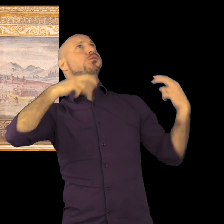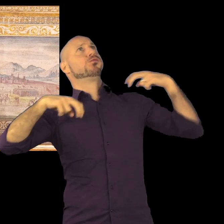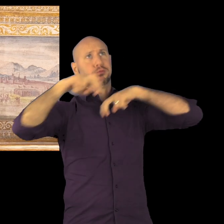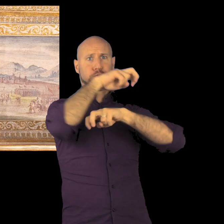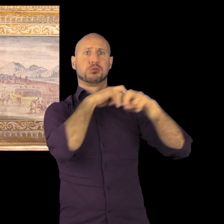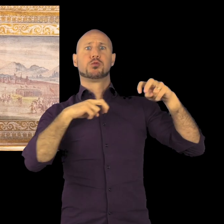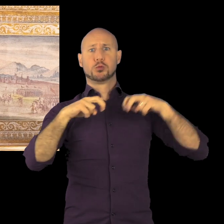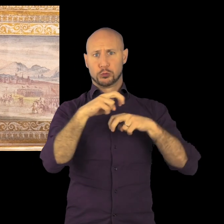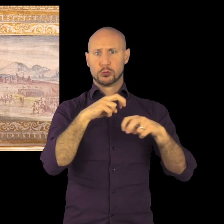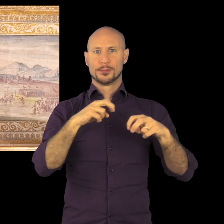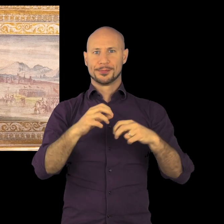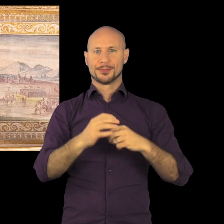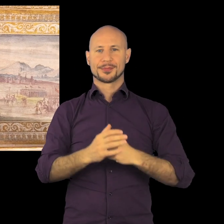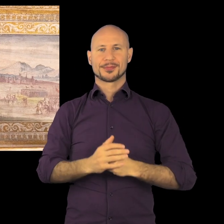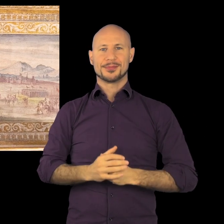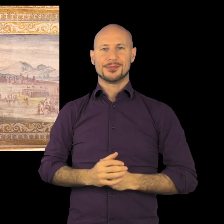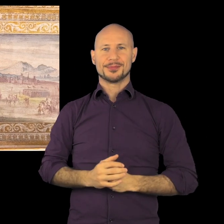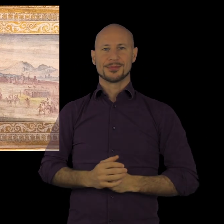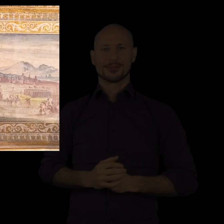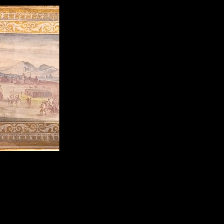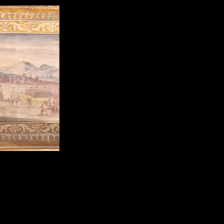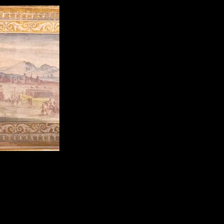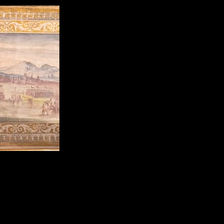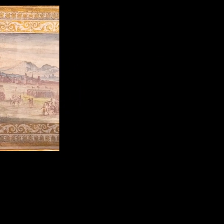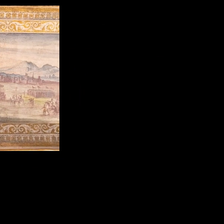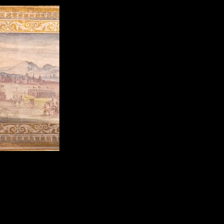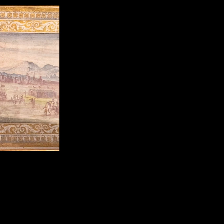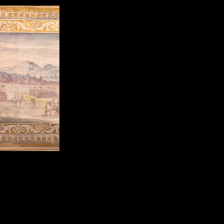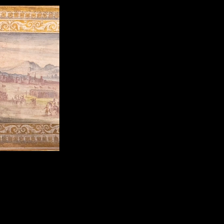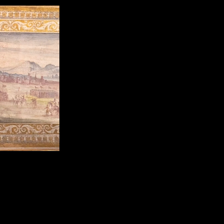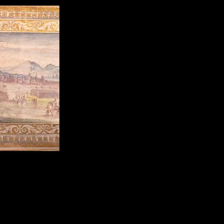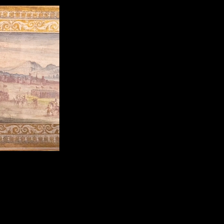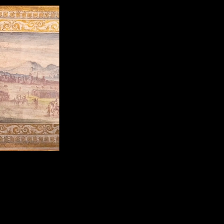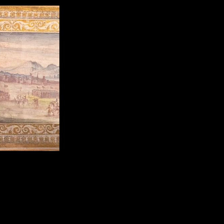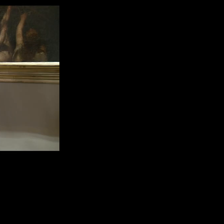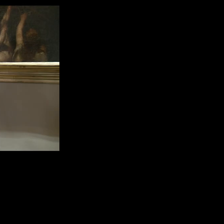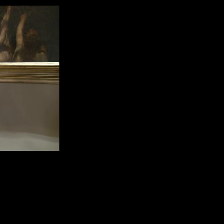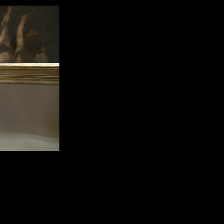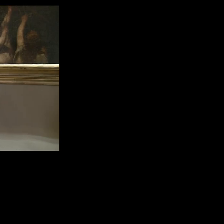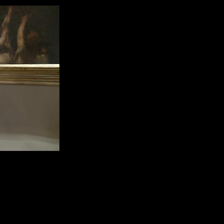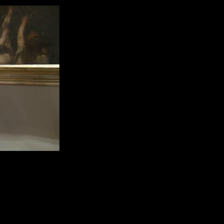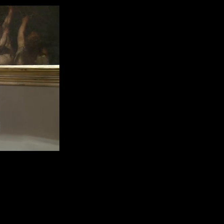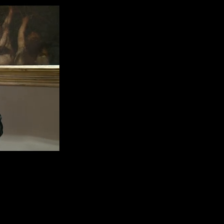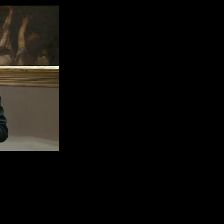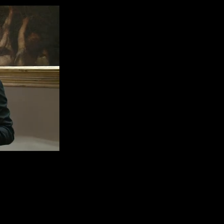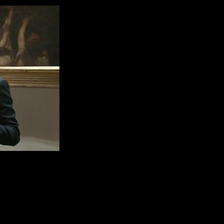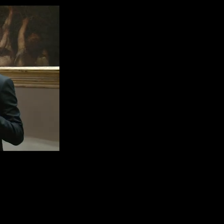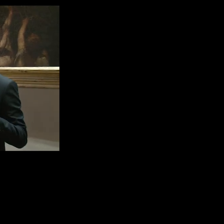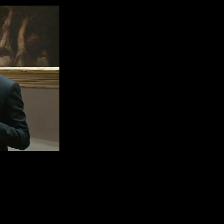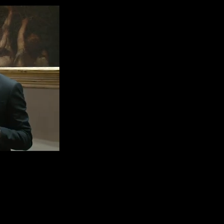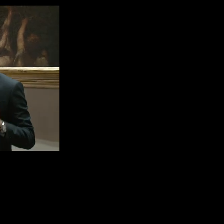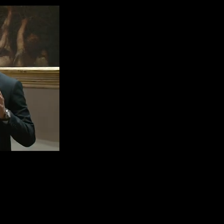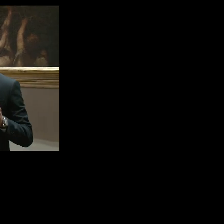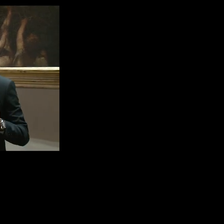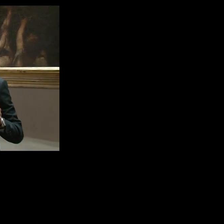differente rispetto alla più dinamica scena degli ambienti precedenti. La particolarità inoltre di